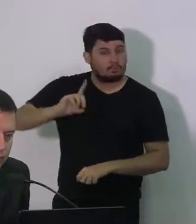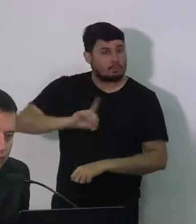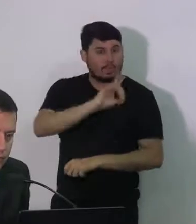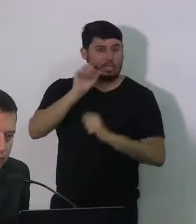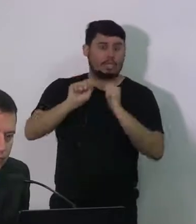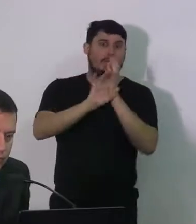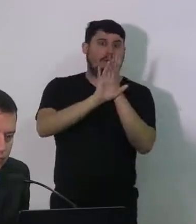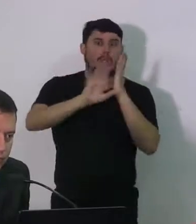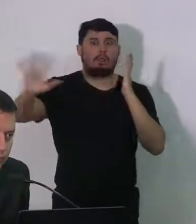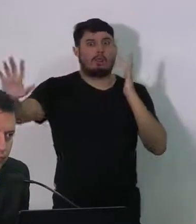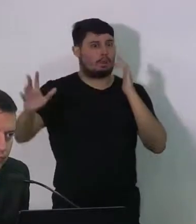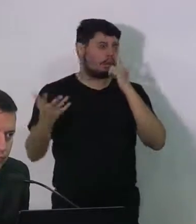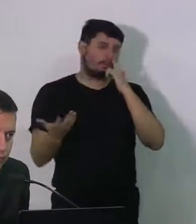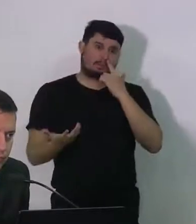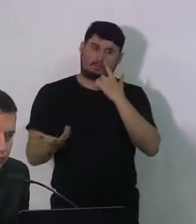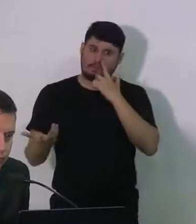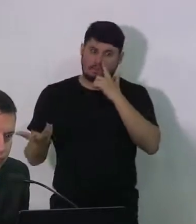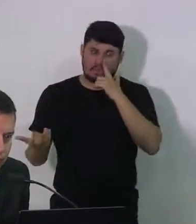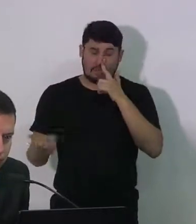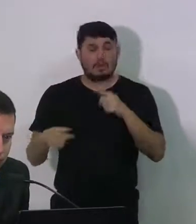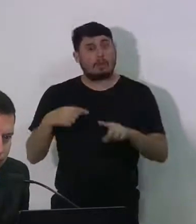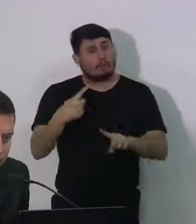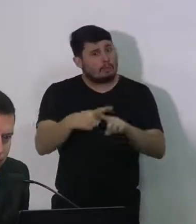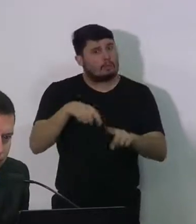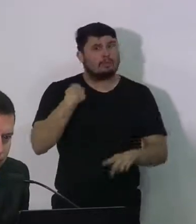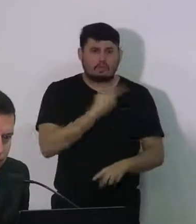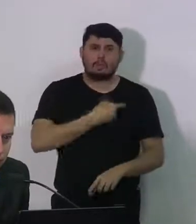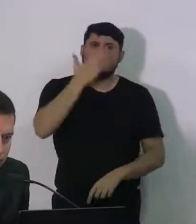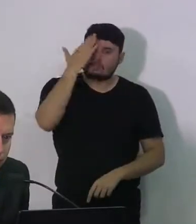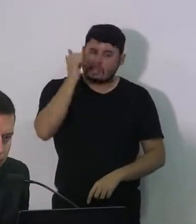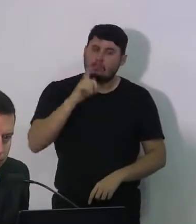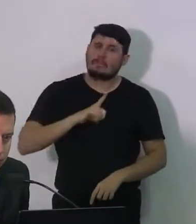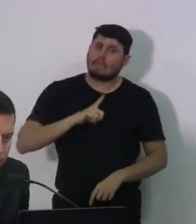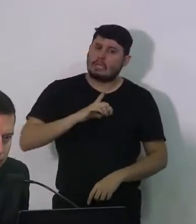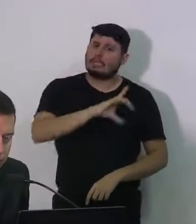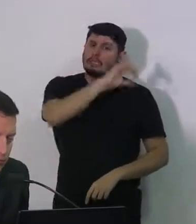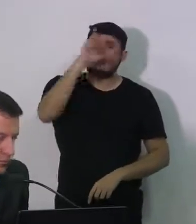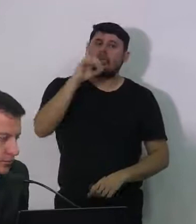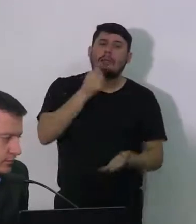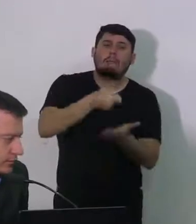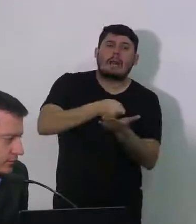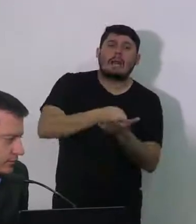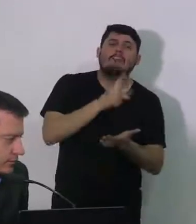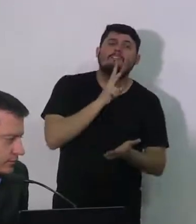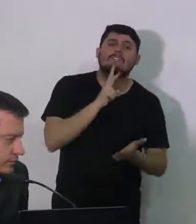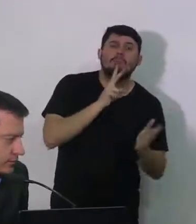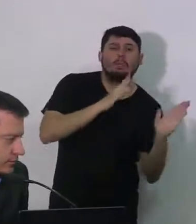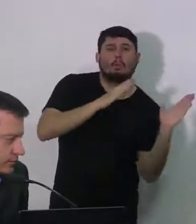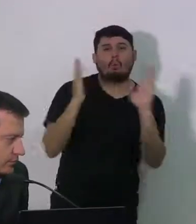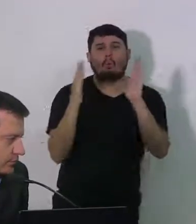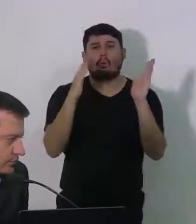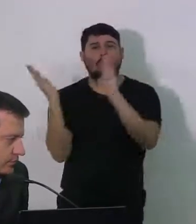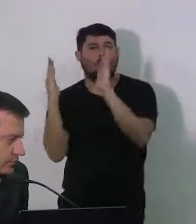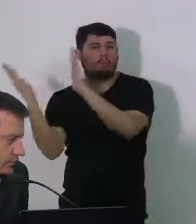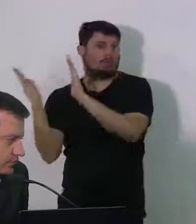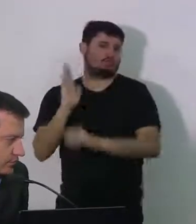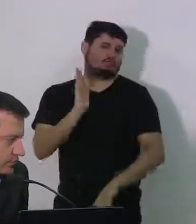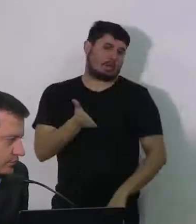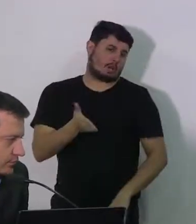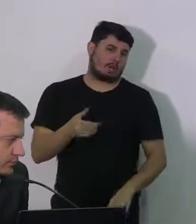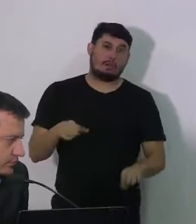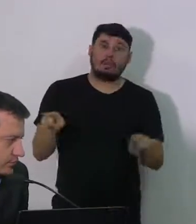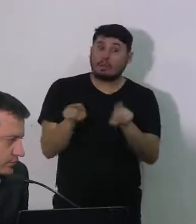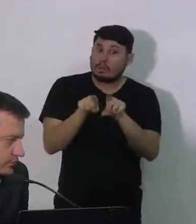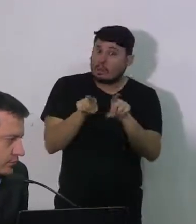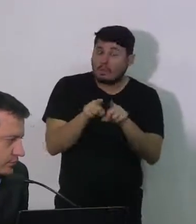sabe dos prazos de vencimento, mas muitos deles estão prorrogados. A tarifa social da Compesa, ela não vai ter corte de água